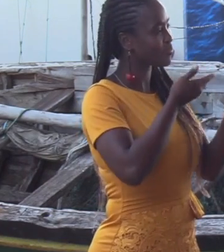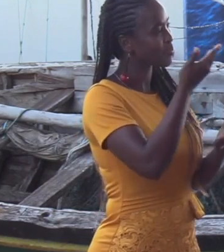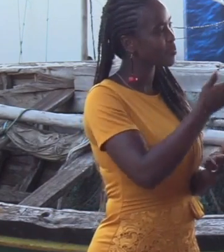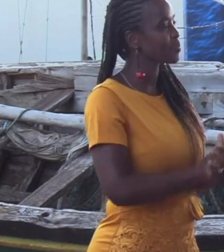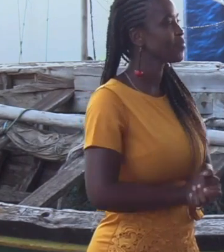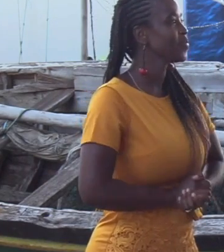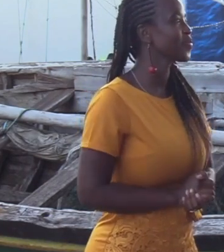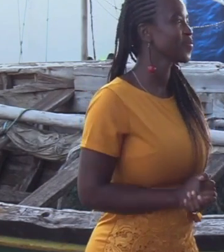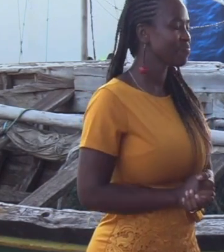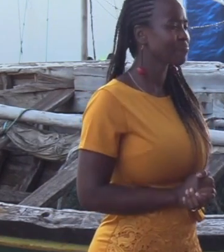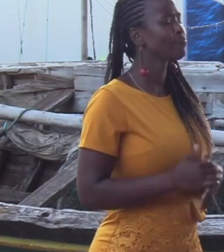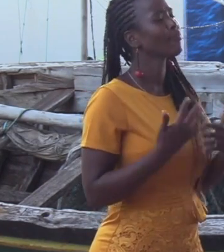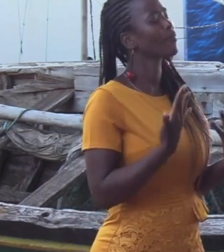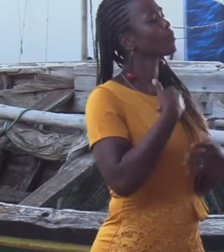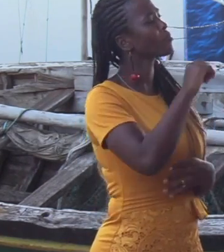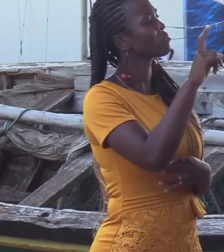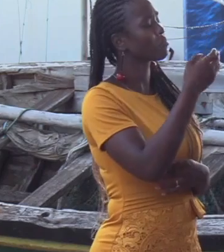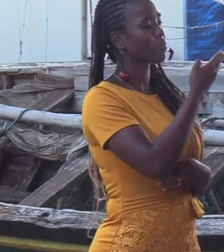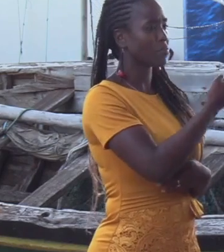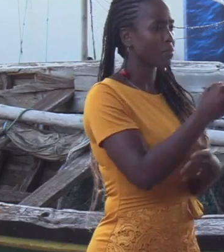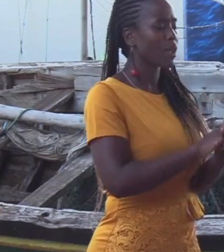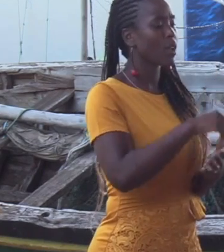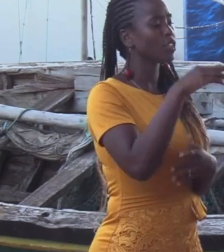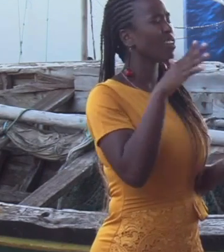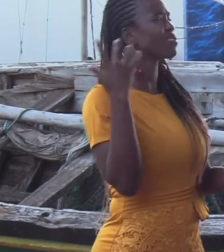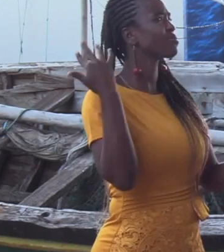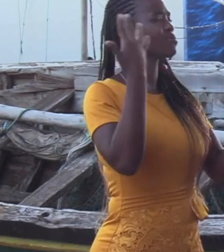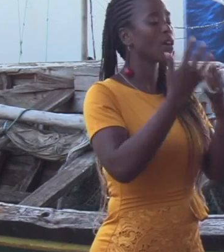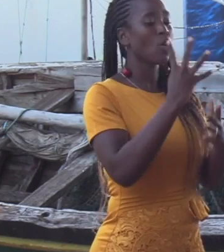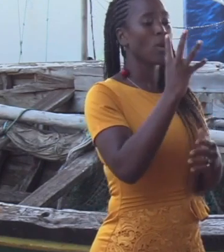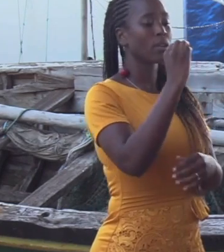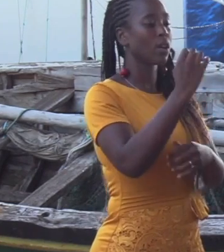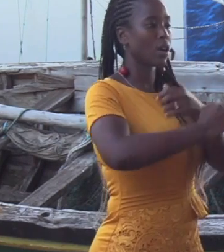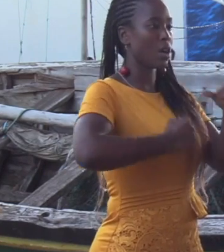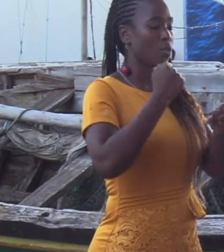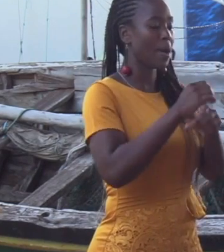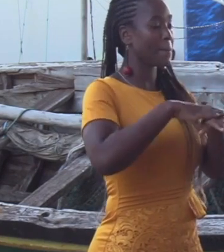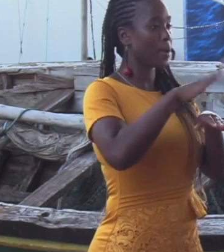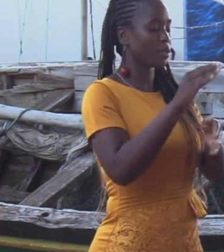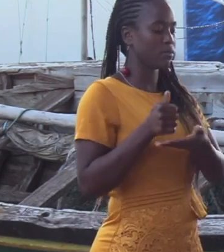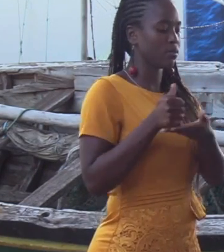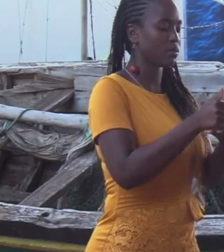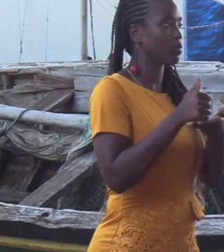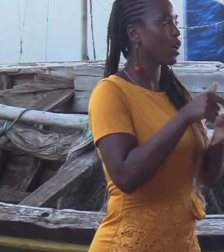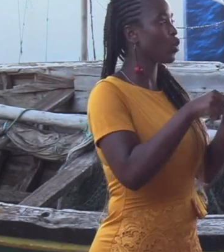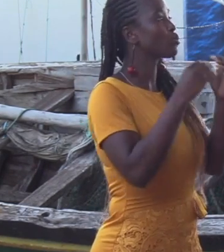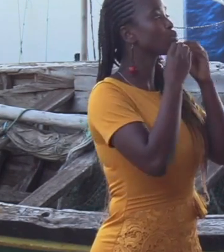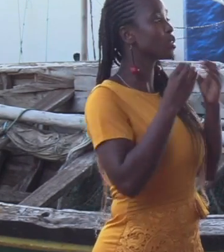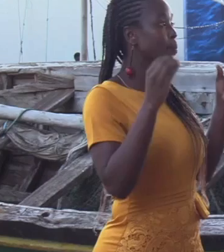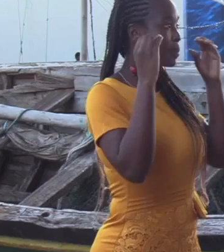Muito obrigada, de facto, por nos visitar. A Noruega é realmente um parceiro confiável para Moçambique há mais de